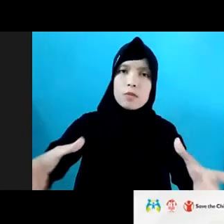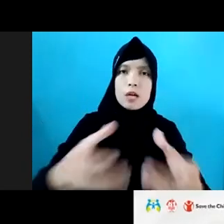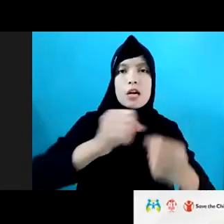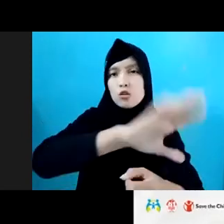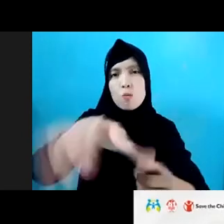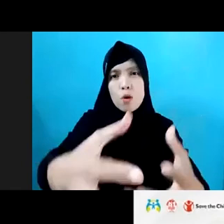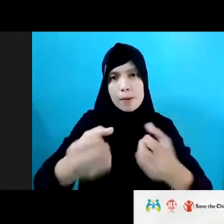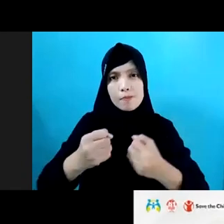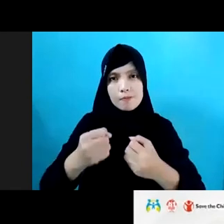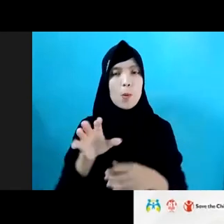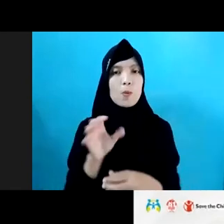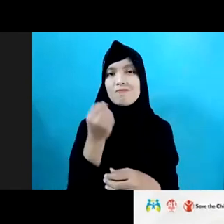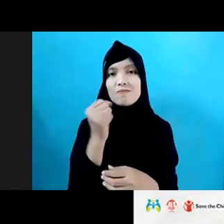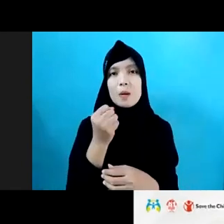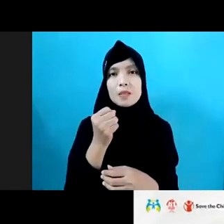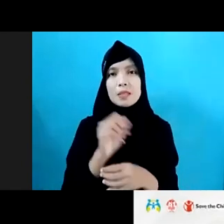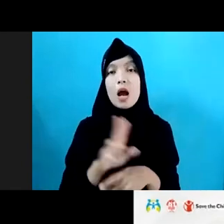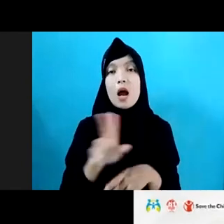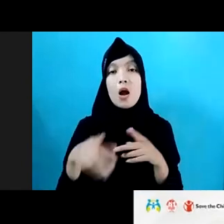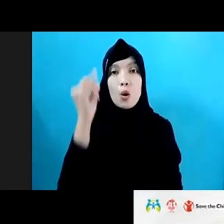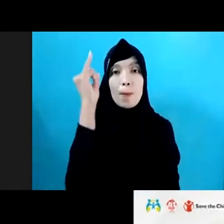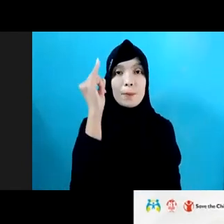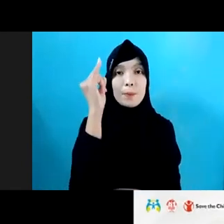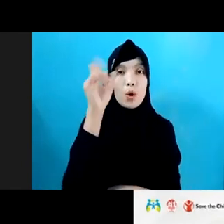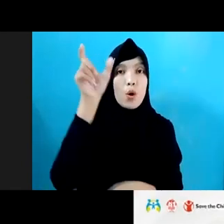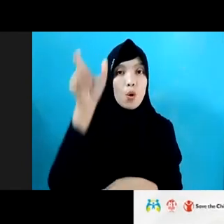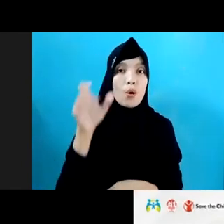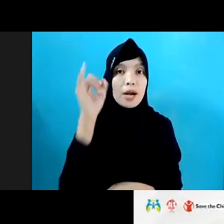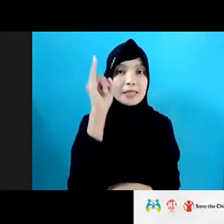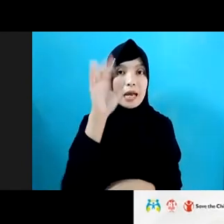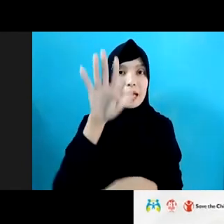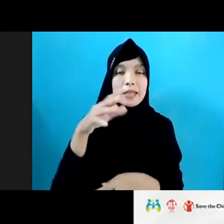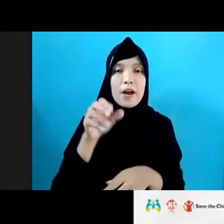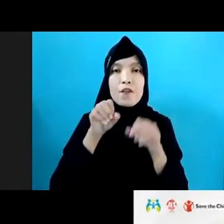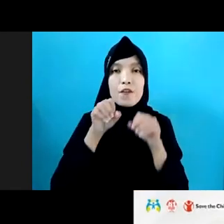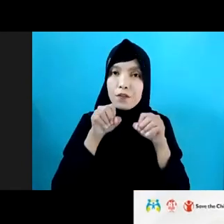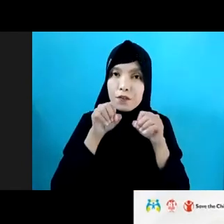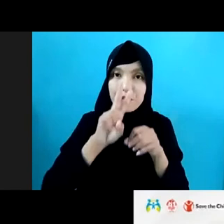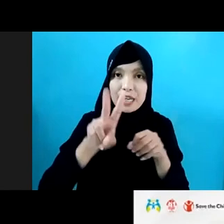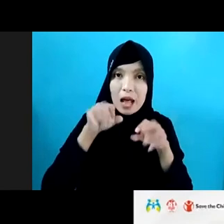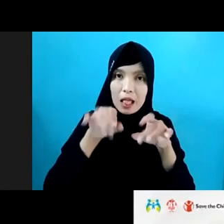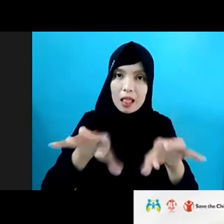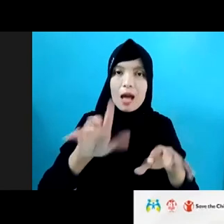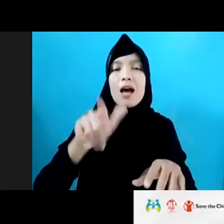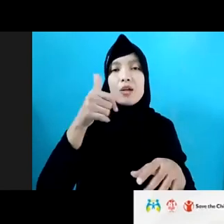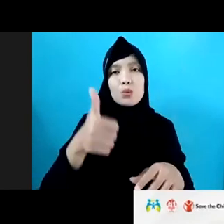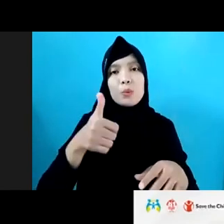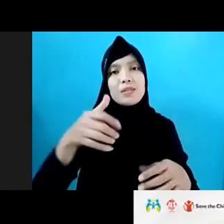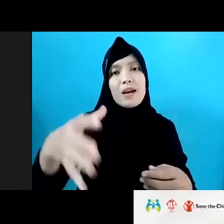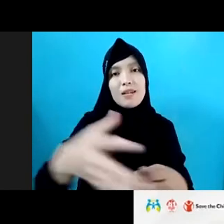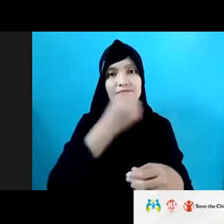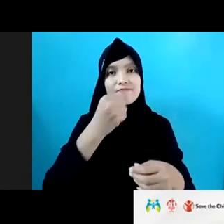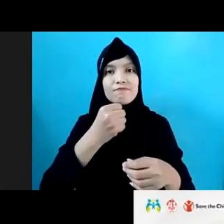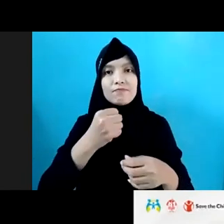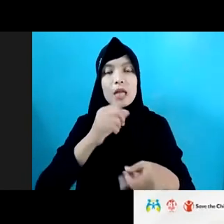viral di media sosial atau mendapat tekanan dari organisasi masyarakat sipil, baru mereka tanganin. Tapi